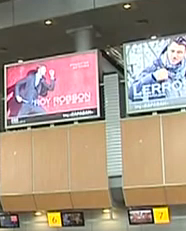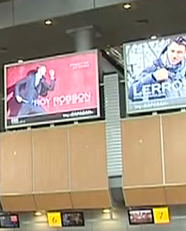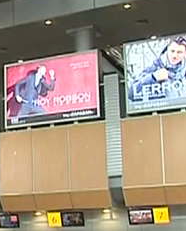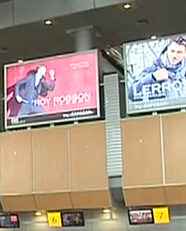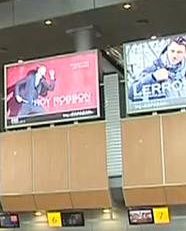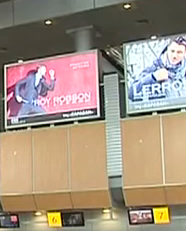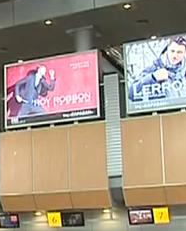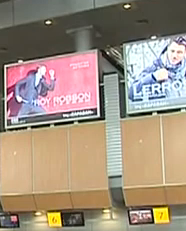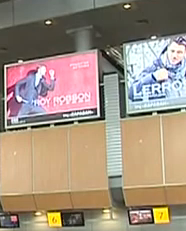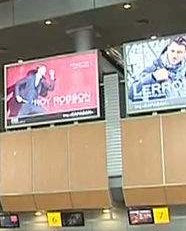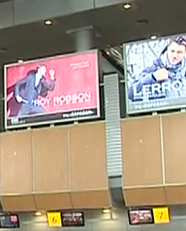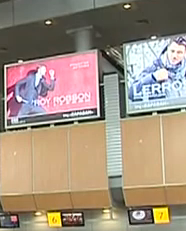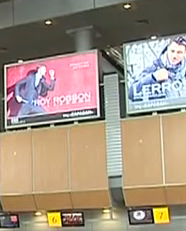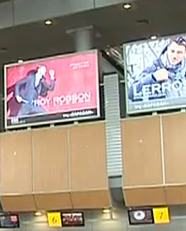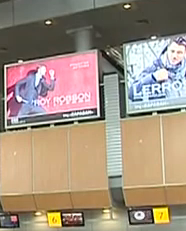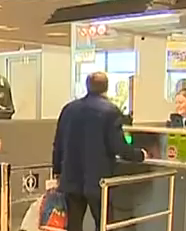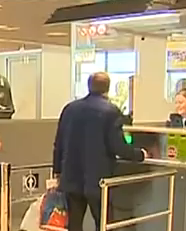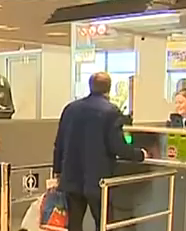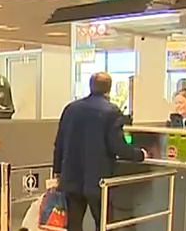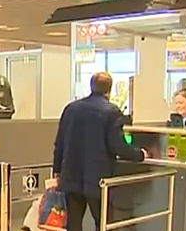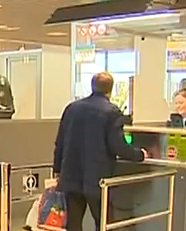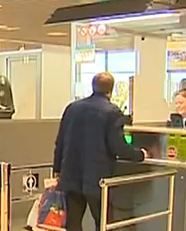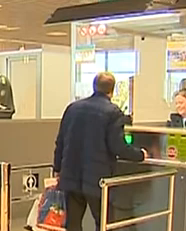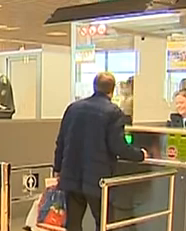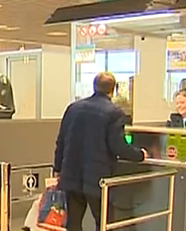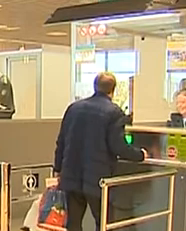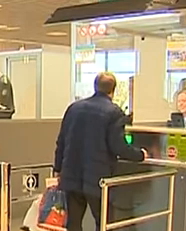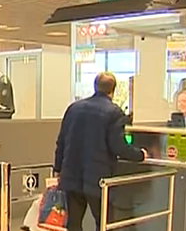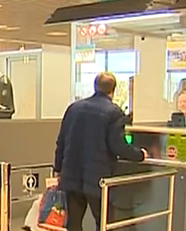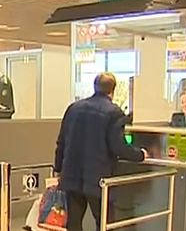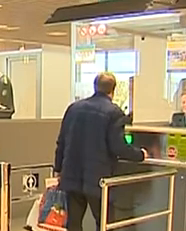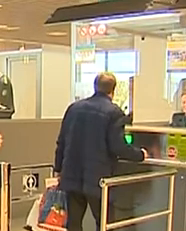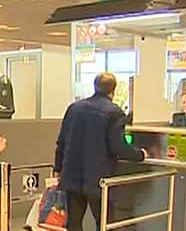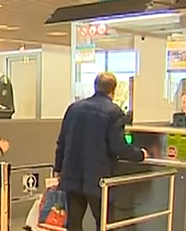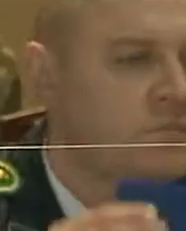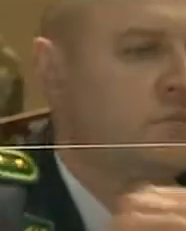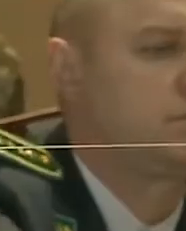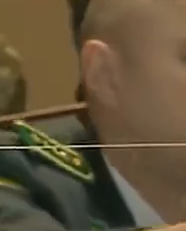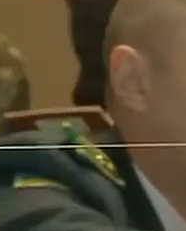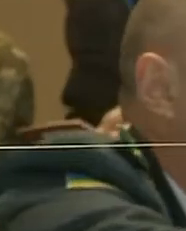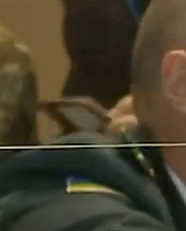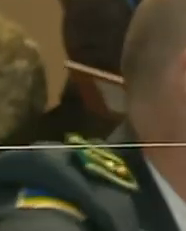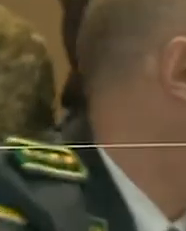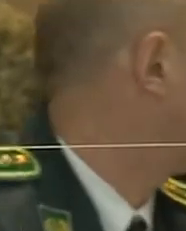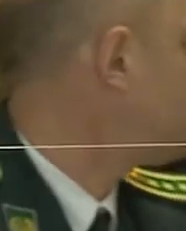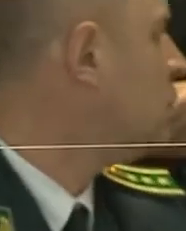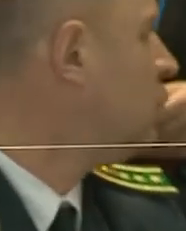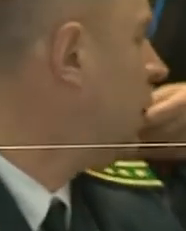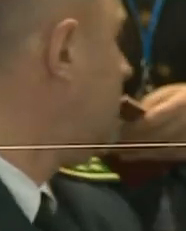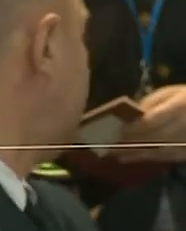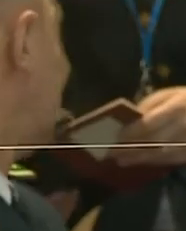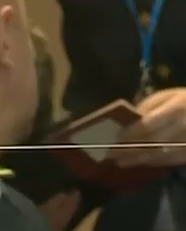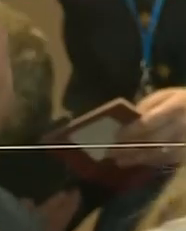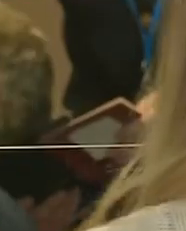прибуває в Україну з країн червоної зони, такий ПЛР-тест вже обійдеться в копійчину. Бо якщо вони не згодні проходити